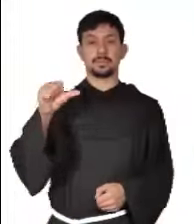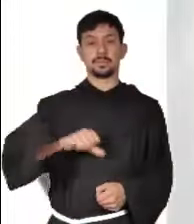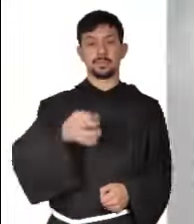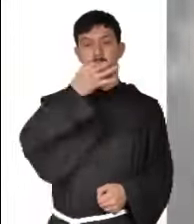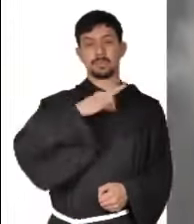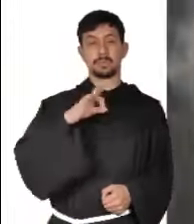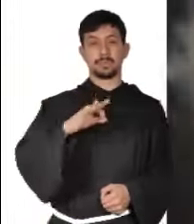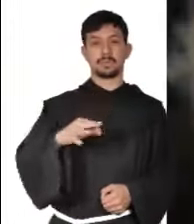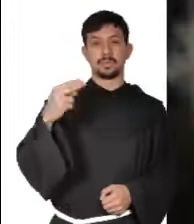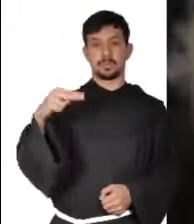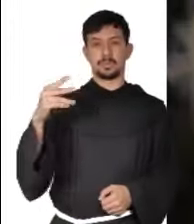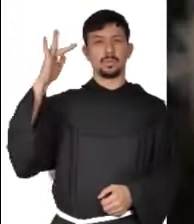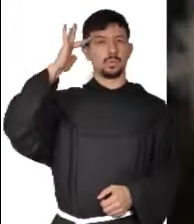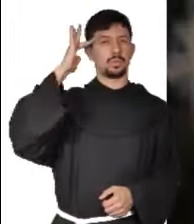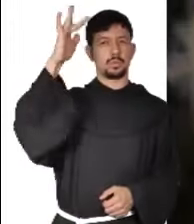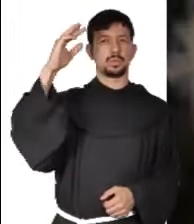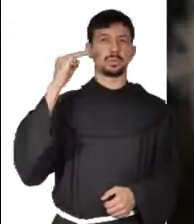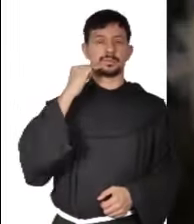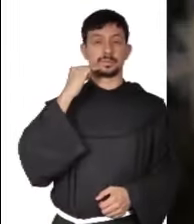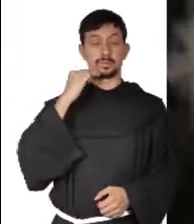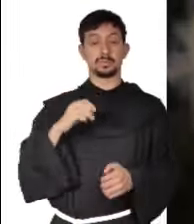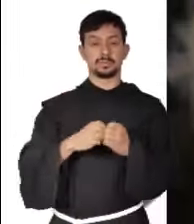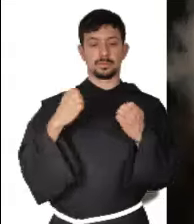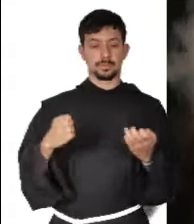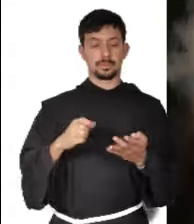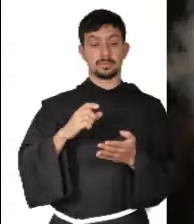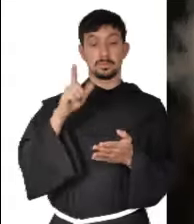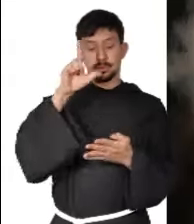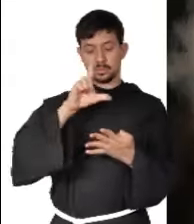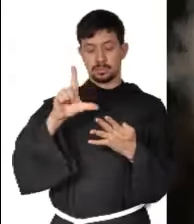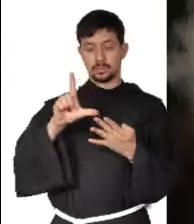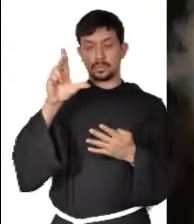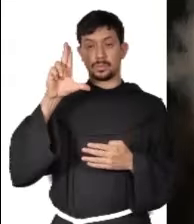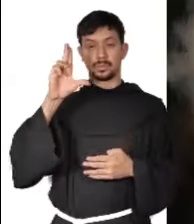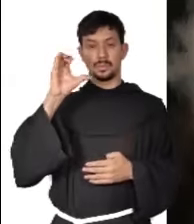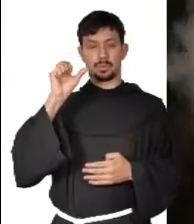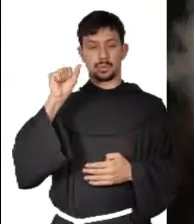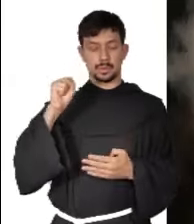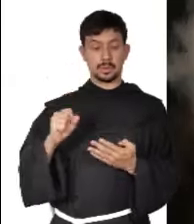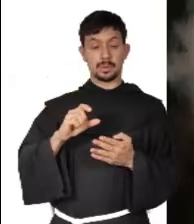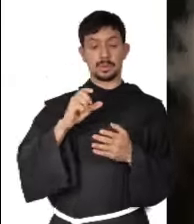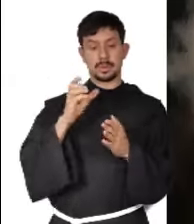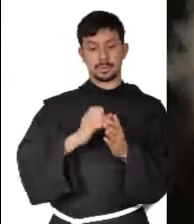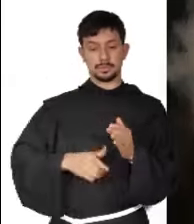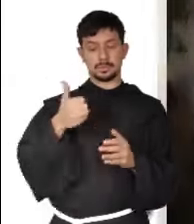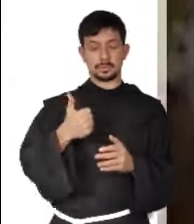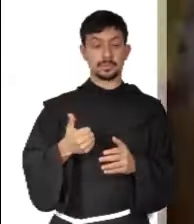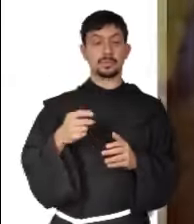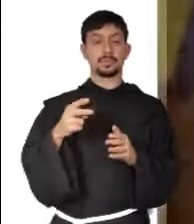septiembre, hoy celebramos el Santísimo Nombre de María. Evangelio según San Lucas 6,